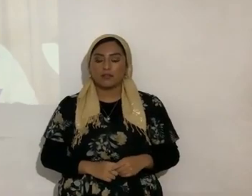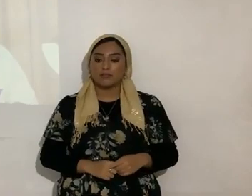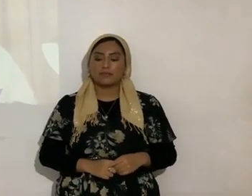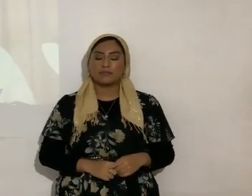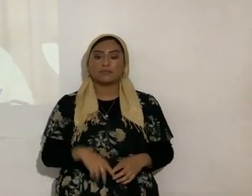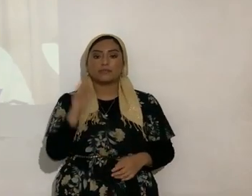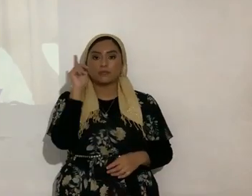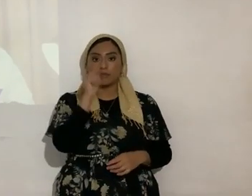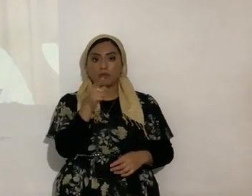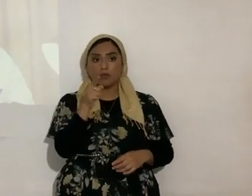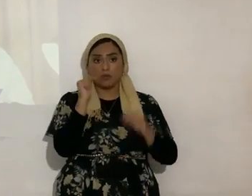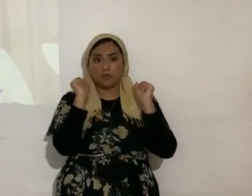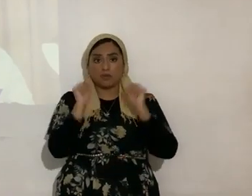¿tú acaso puedes decir